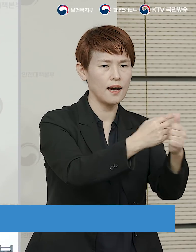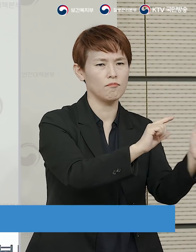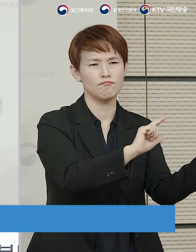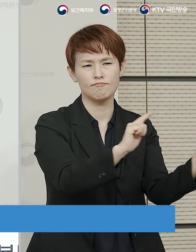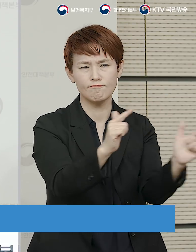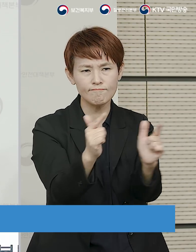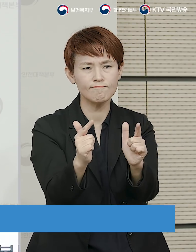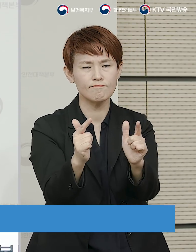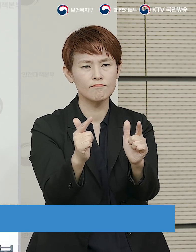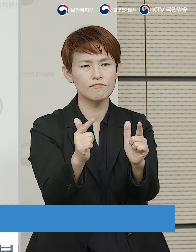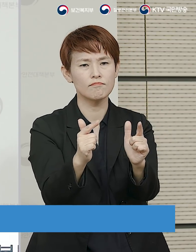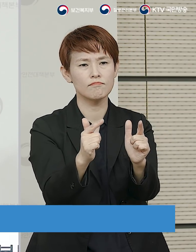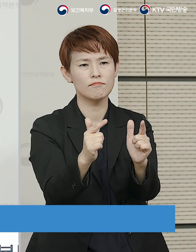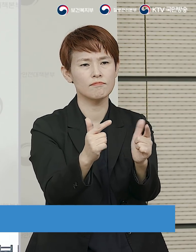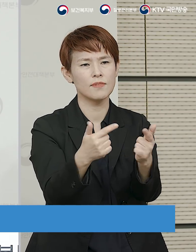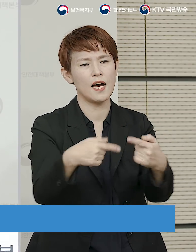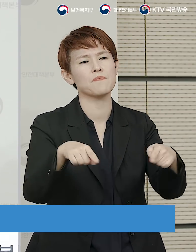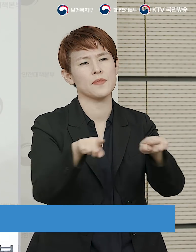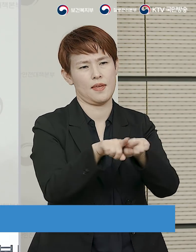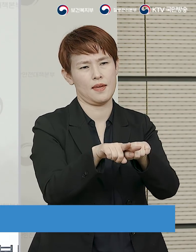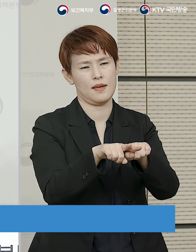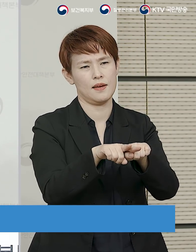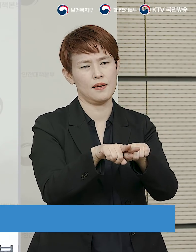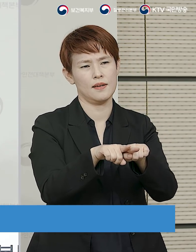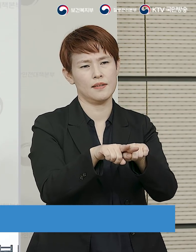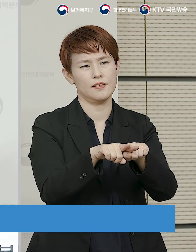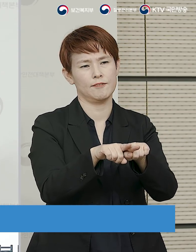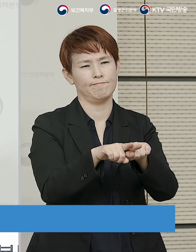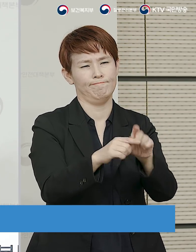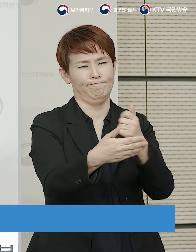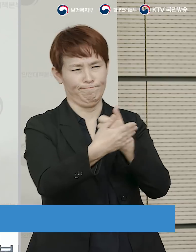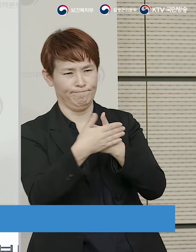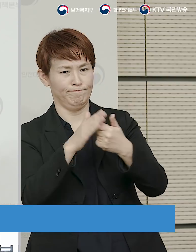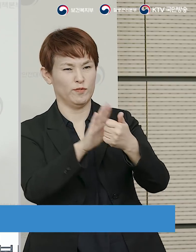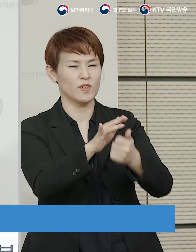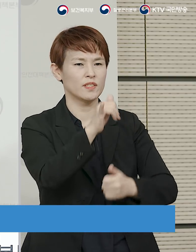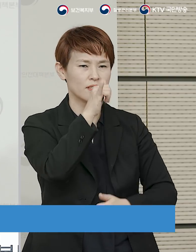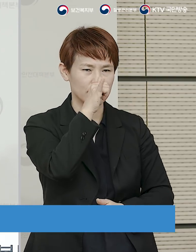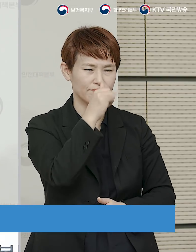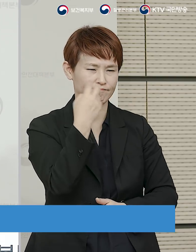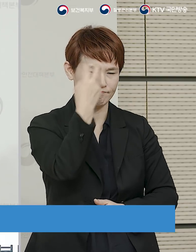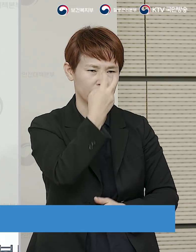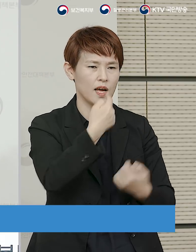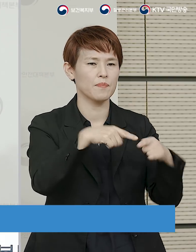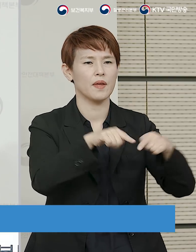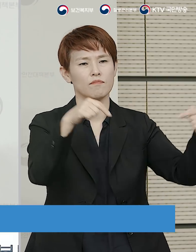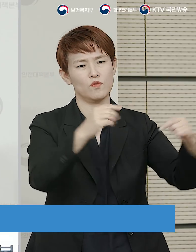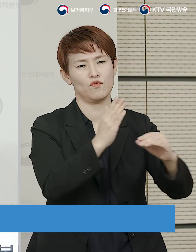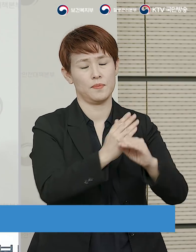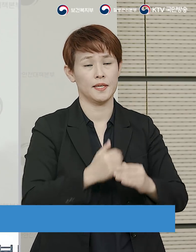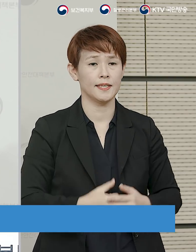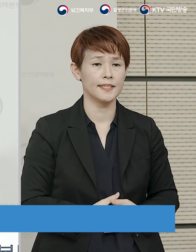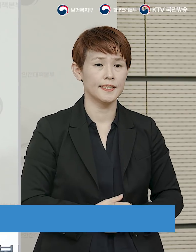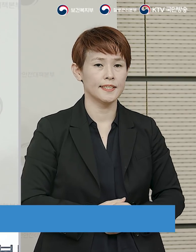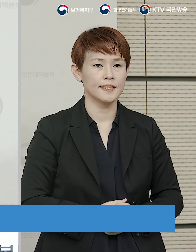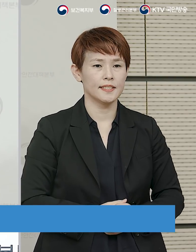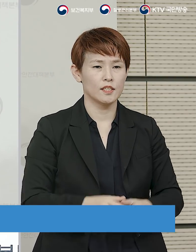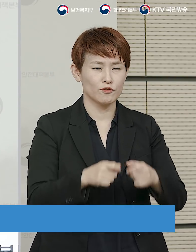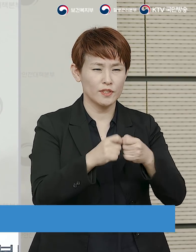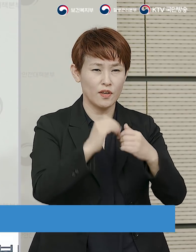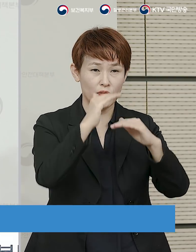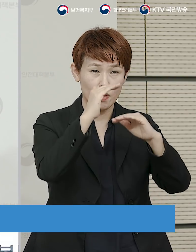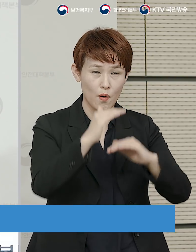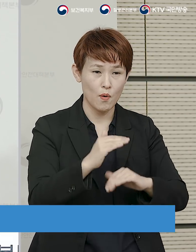인프라와 인력 등 자산 등을 최대한 단시간 내에 전환할 수 있는 부분을 파악을 해서 같이 협의를